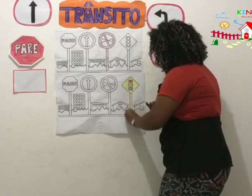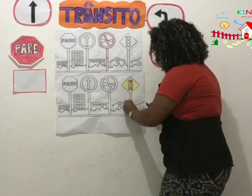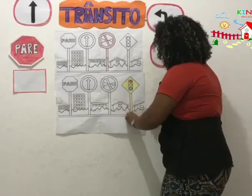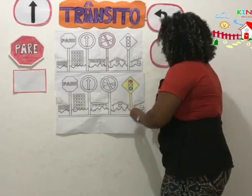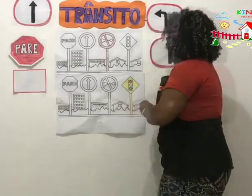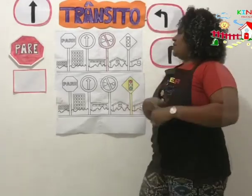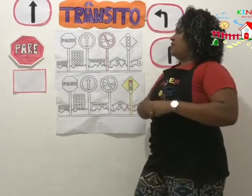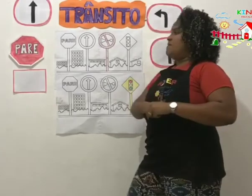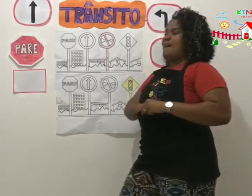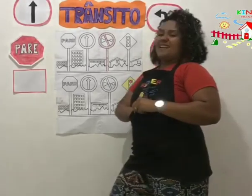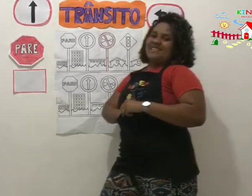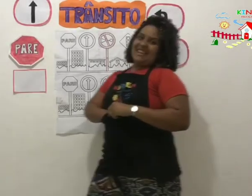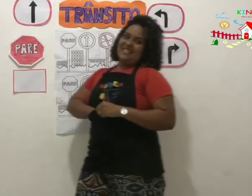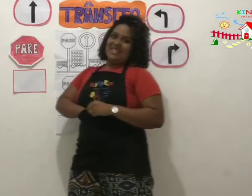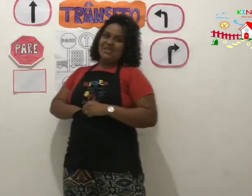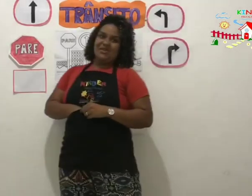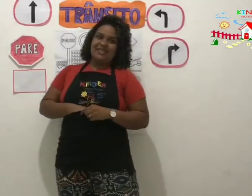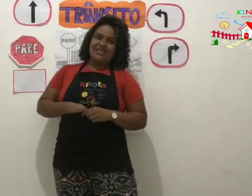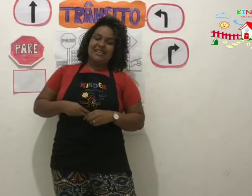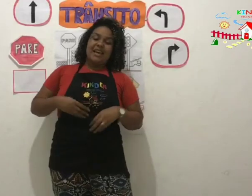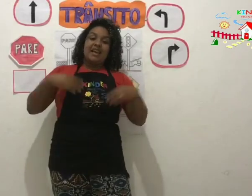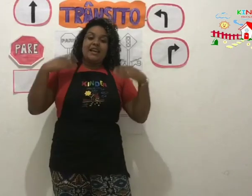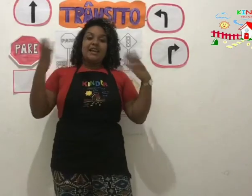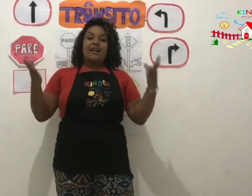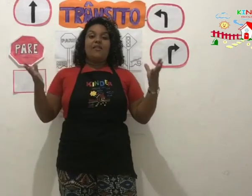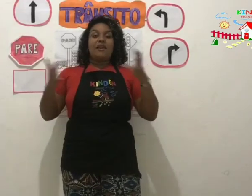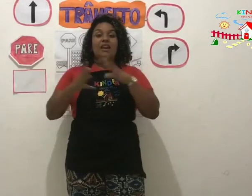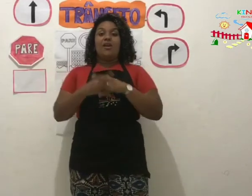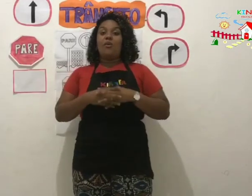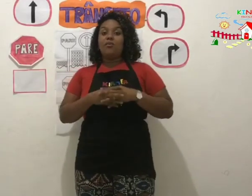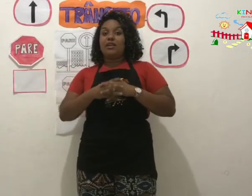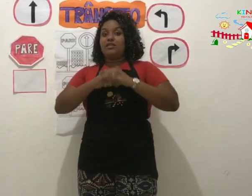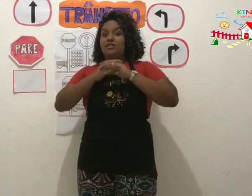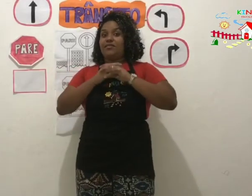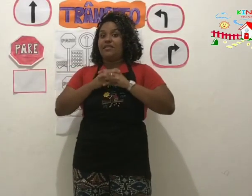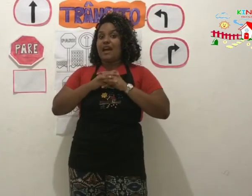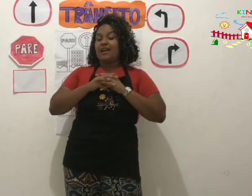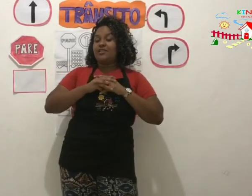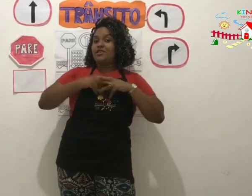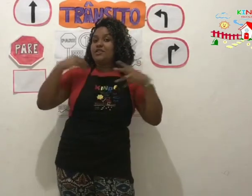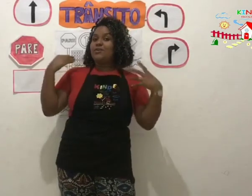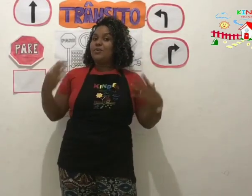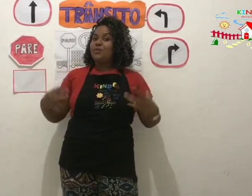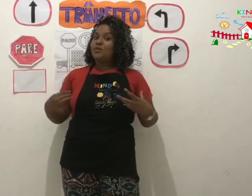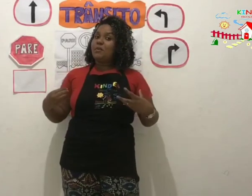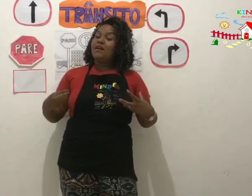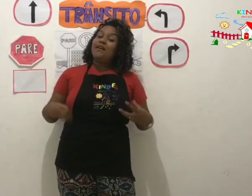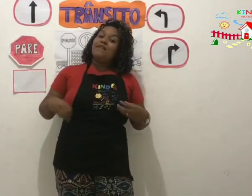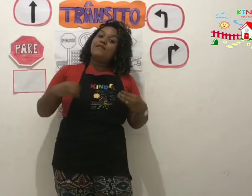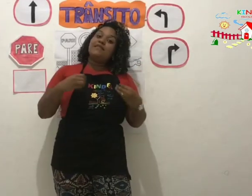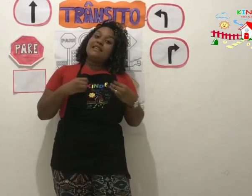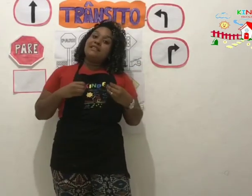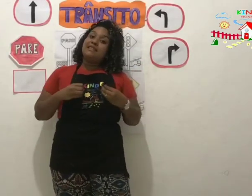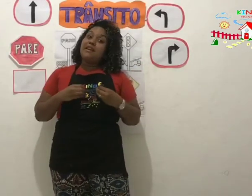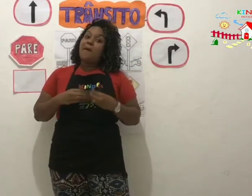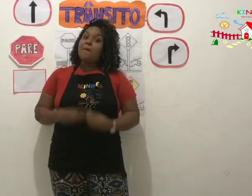Muito bem, jardim doce. E agora, na outra atividade e última, vocês irão